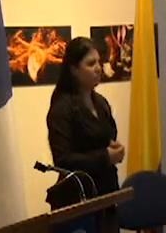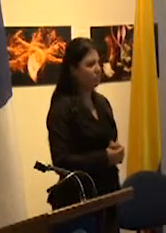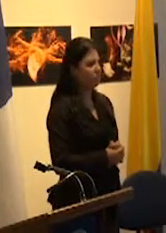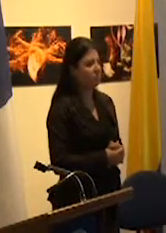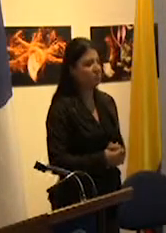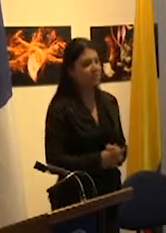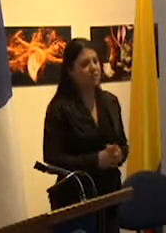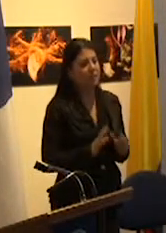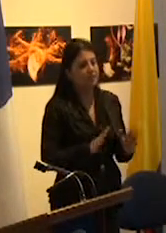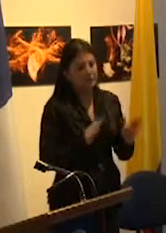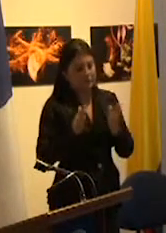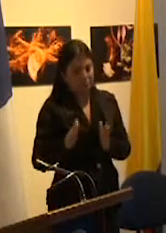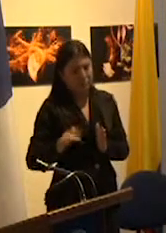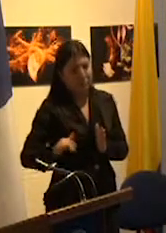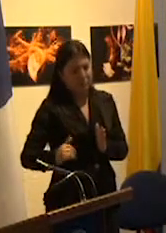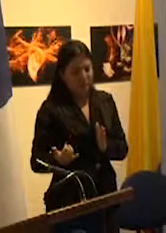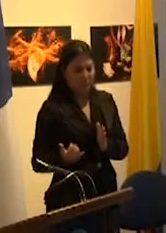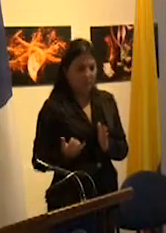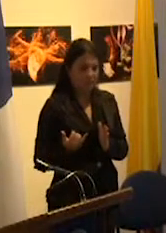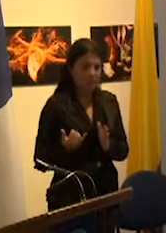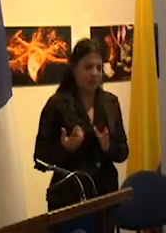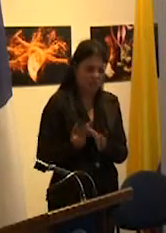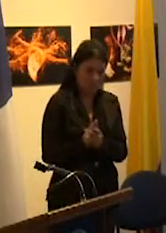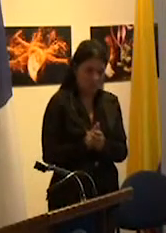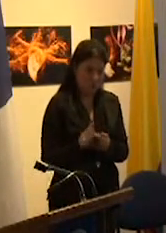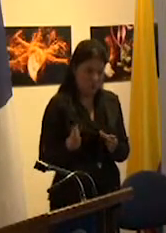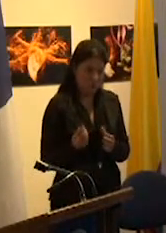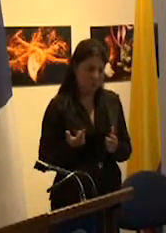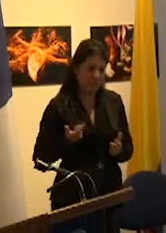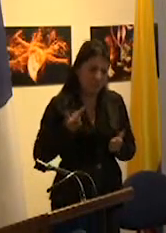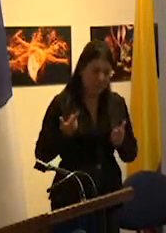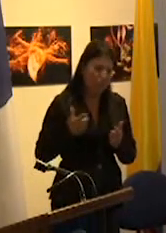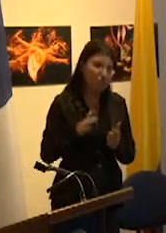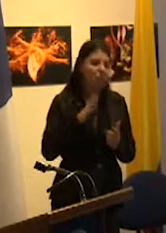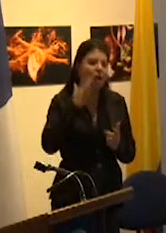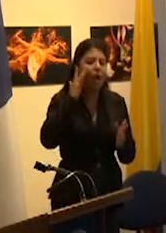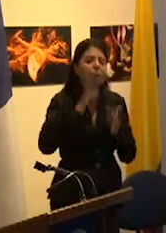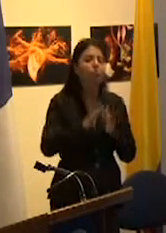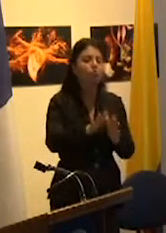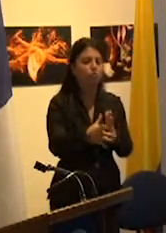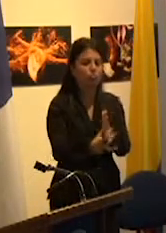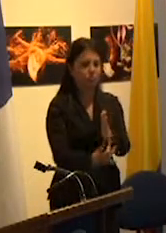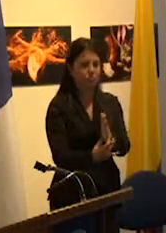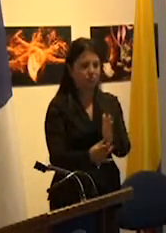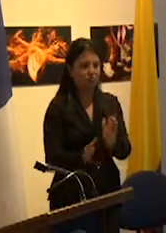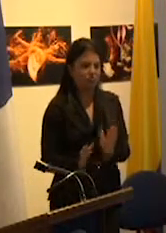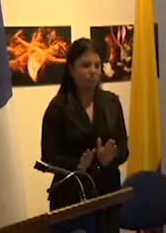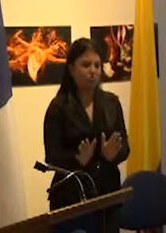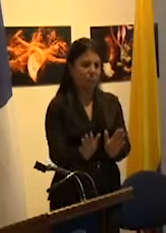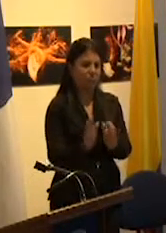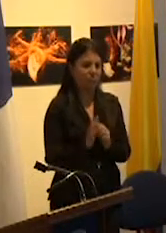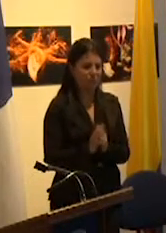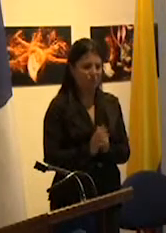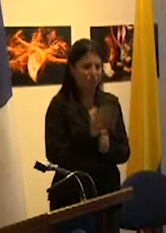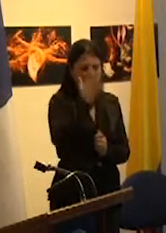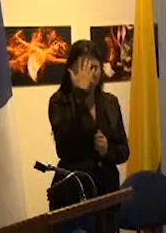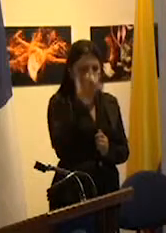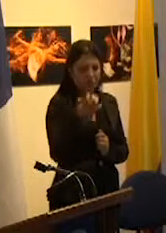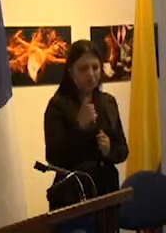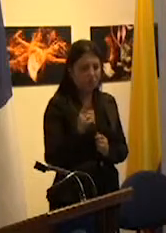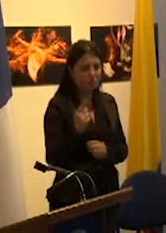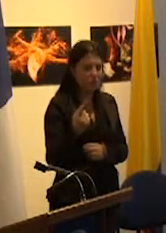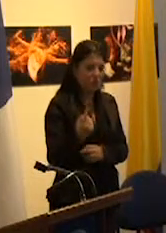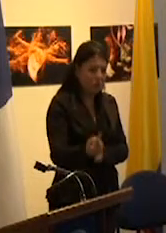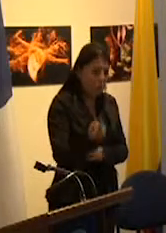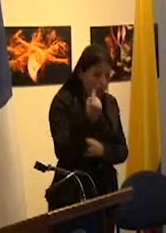por un lado se restringió la lucha contra la exclusión a los pobres porque como no se constituyó